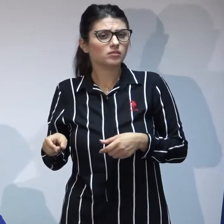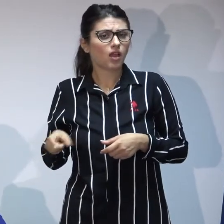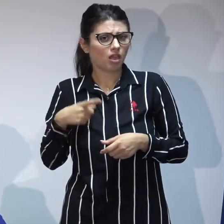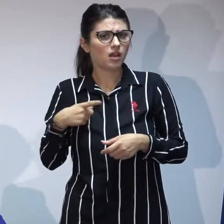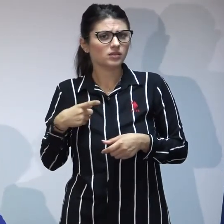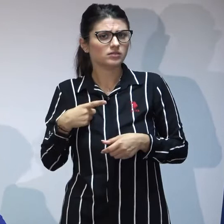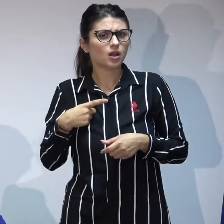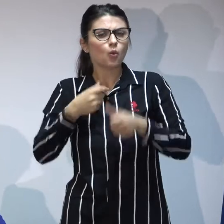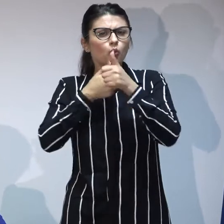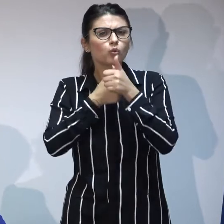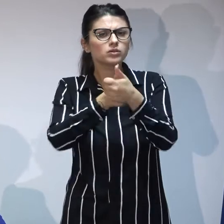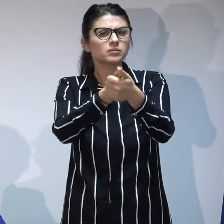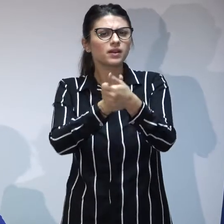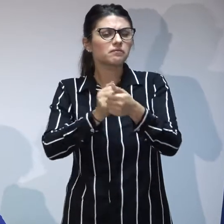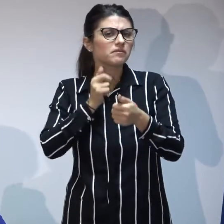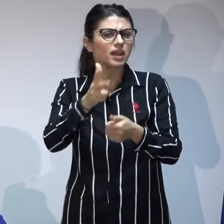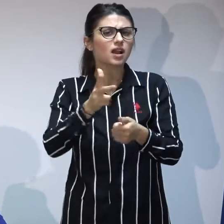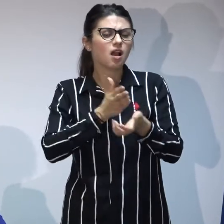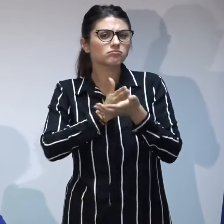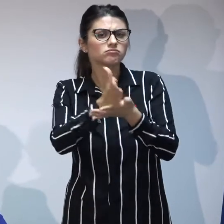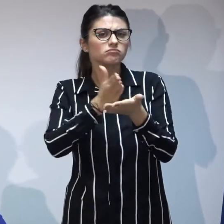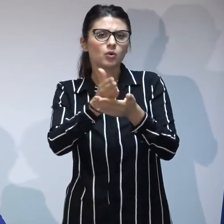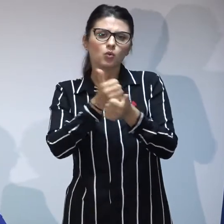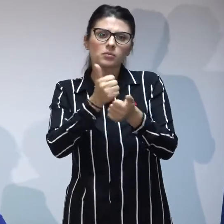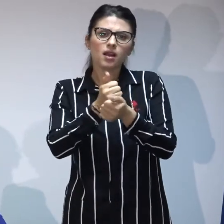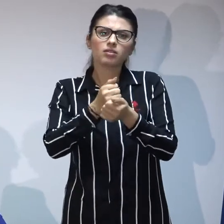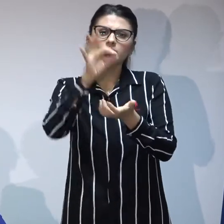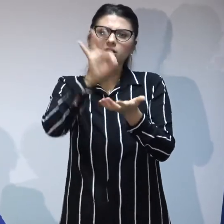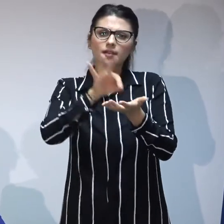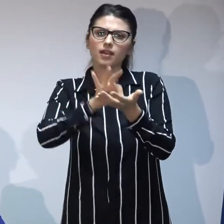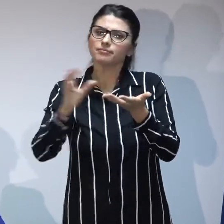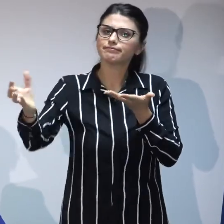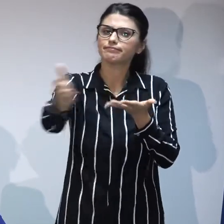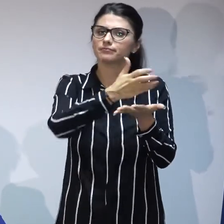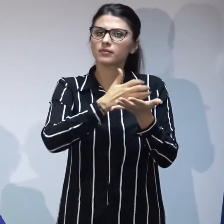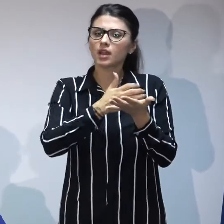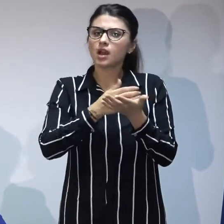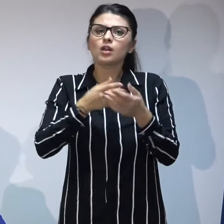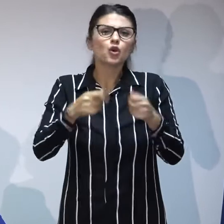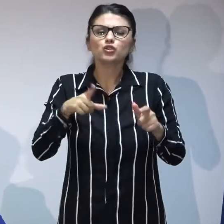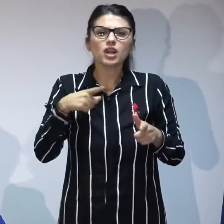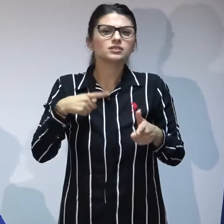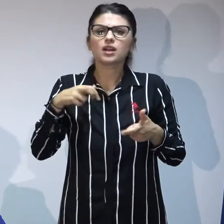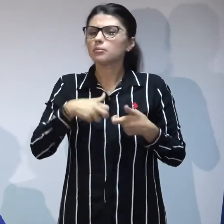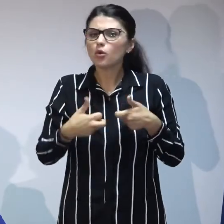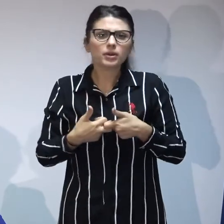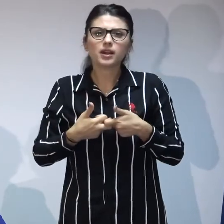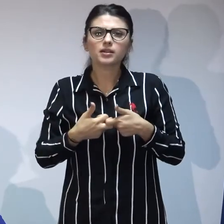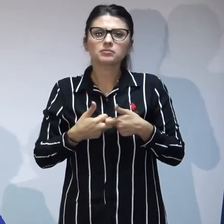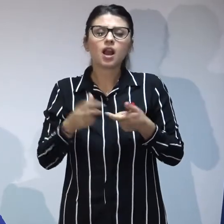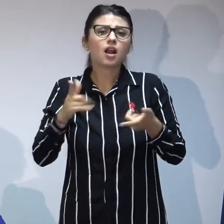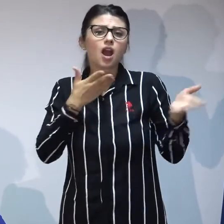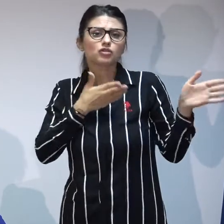colectarea de date verificarea evaluarea tuturor aspectelor pe care le-am demarat în acest